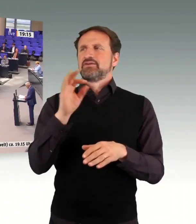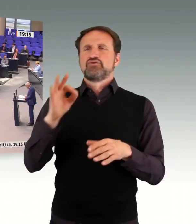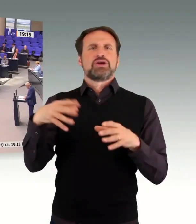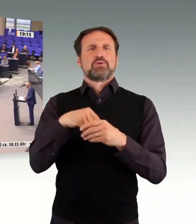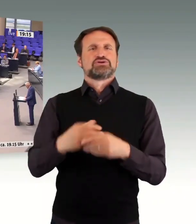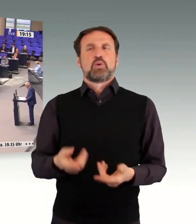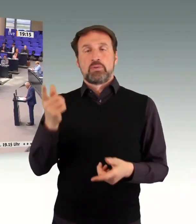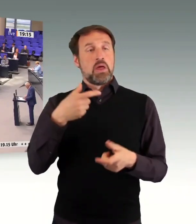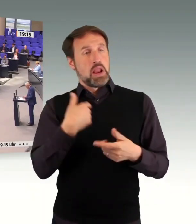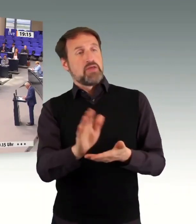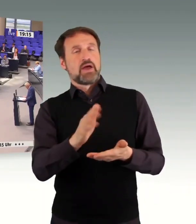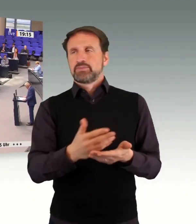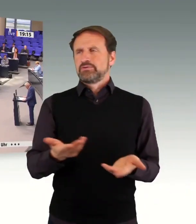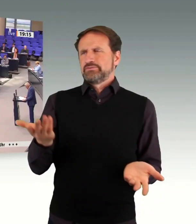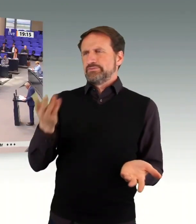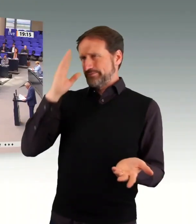Meine Damen und Herren,